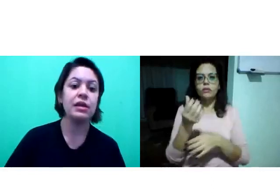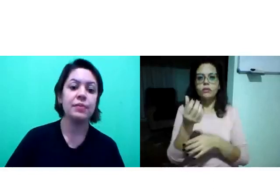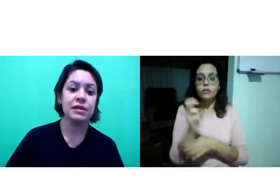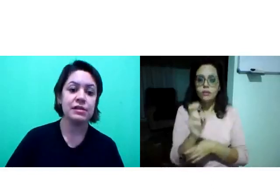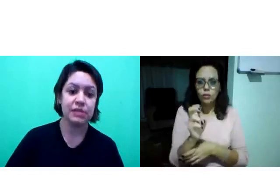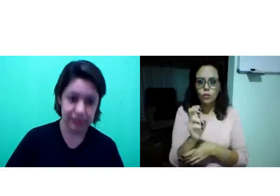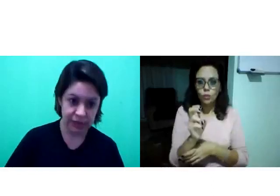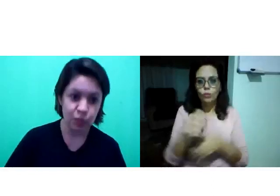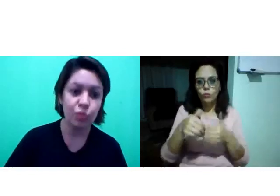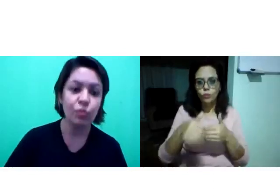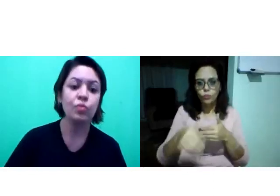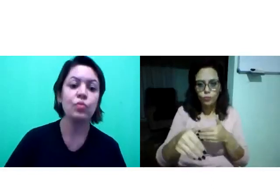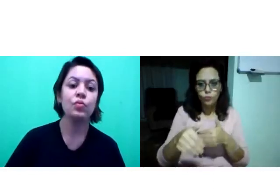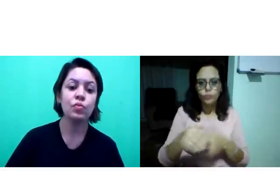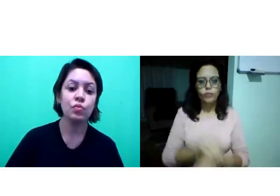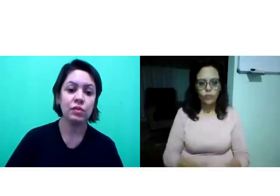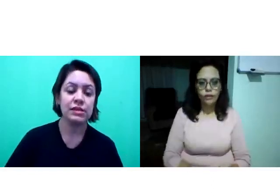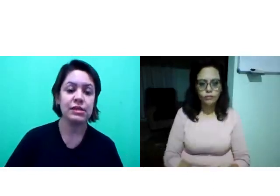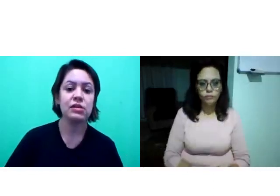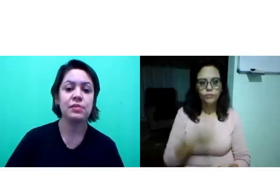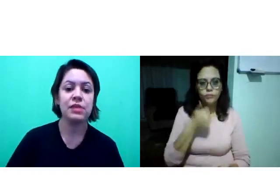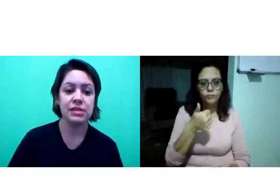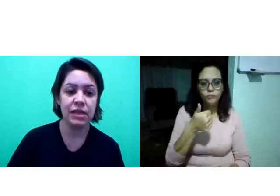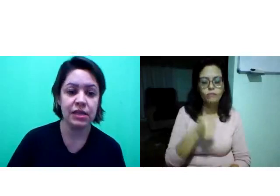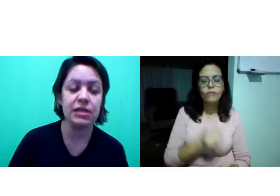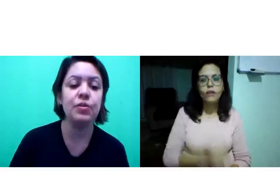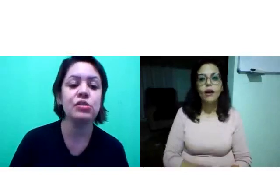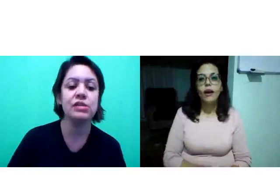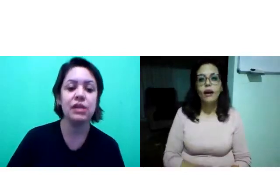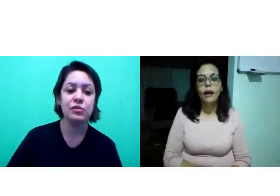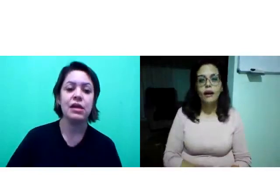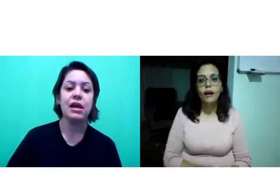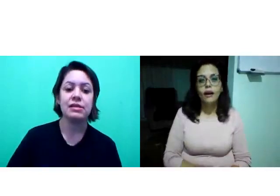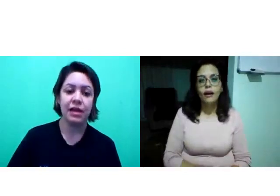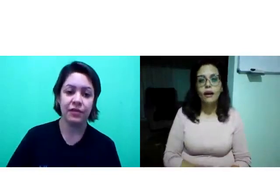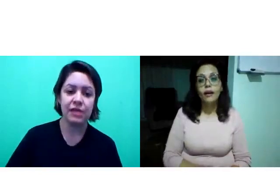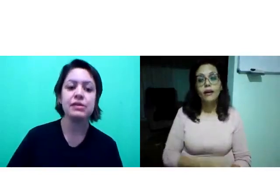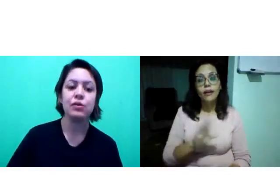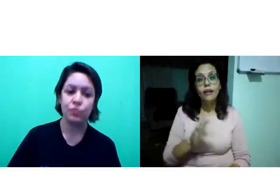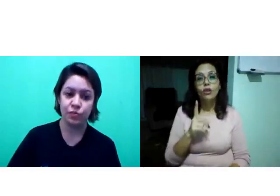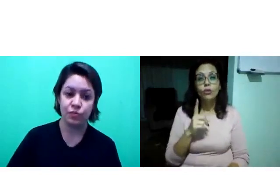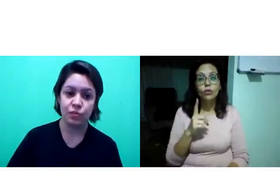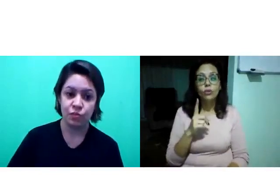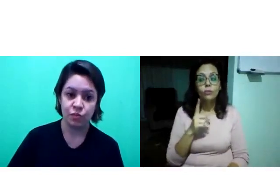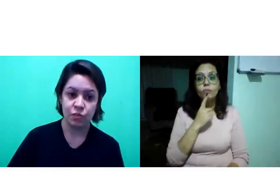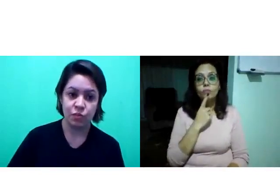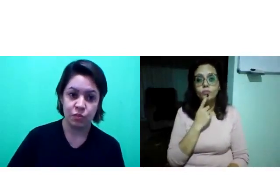e libras 5. Que serão as disciplinas seguintes. E depois nós teremos essa avaliação.